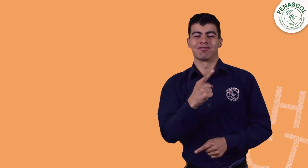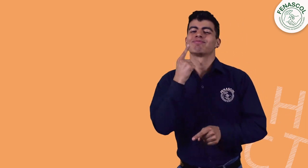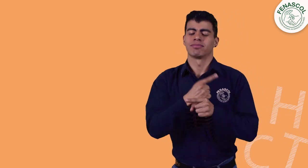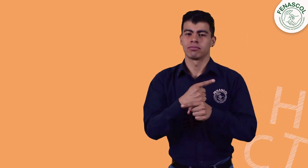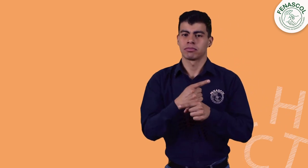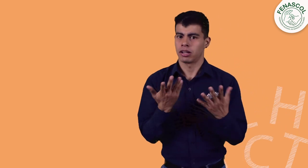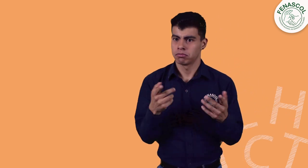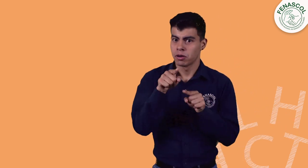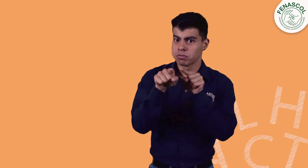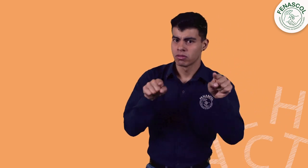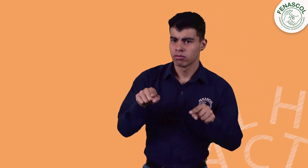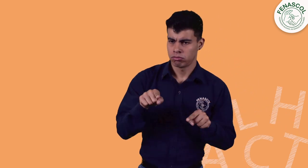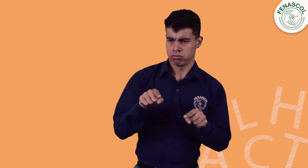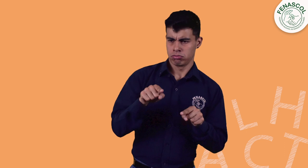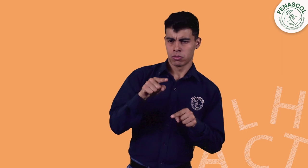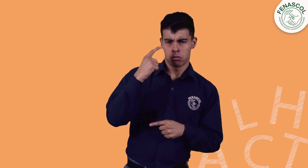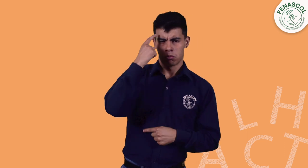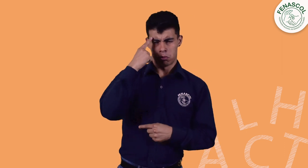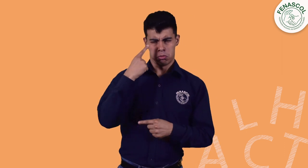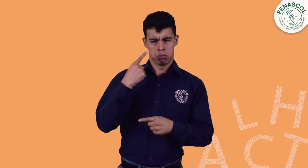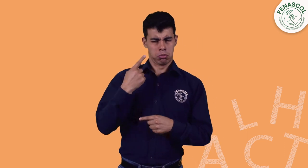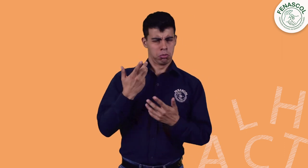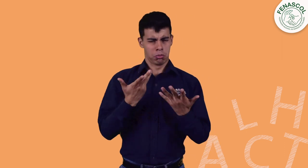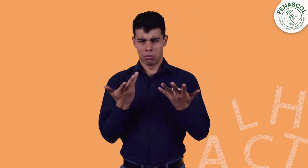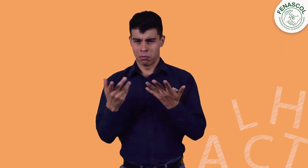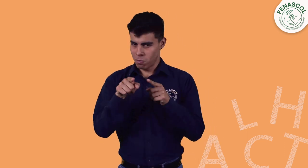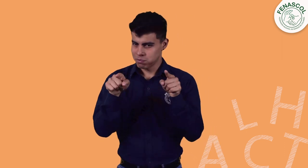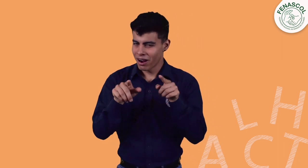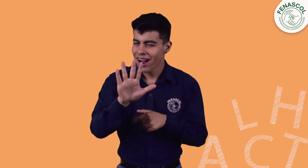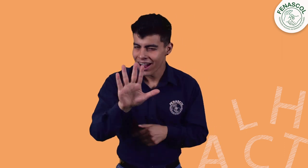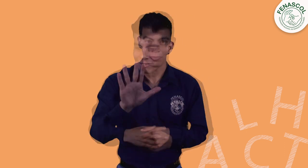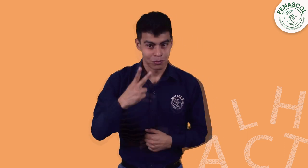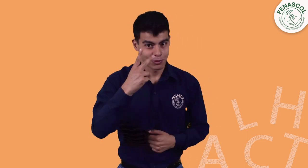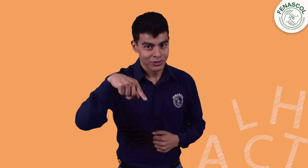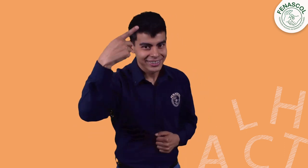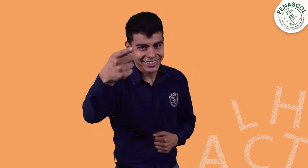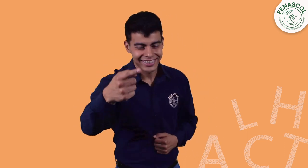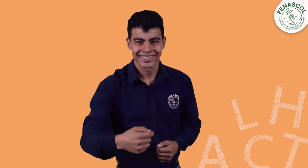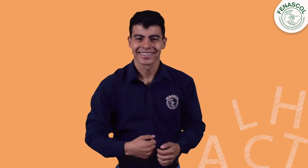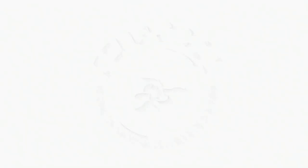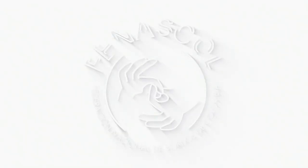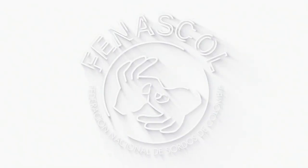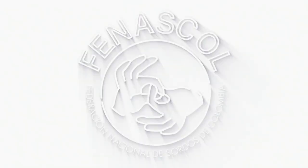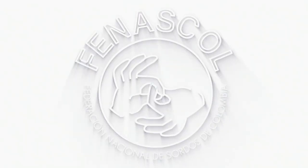respuesta. ¿Aún tienes dudas? Tranquilo. Nos vemos más adelante. No.